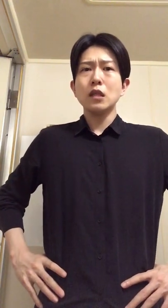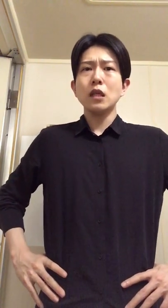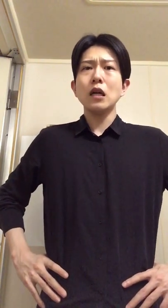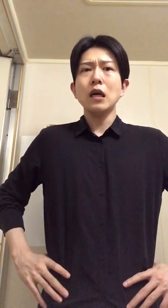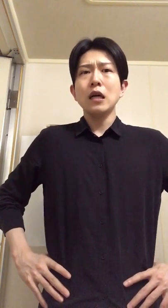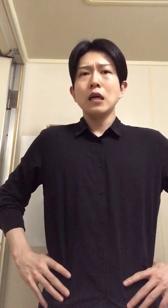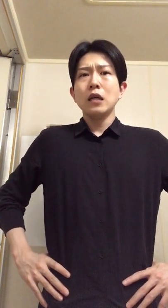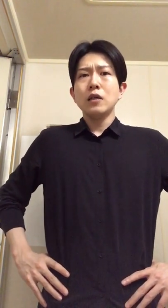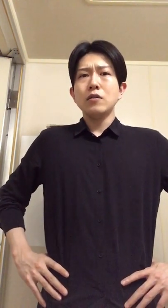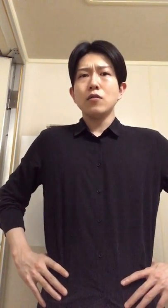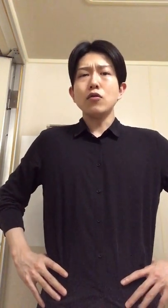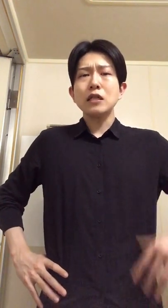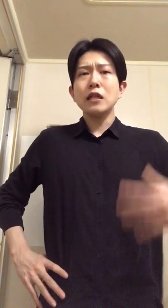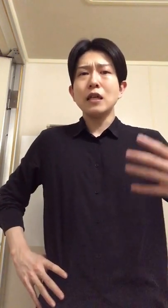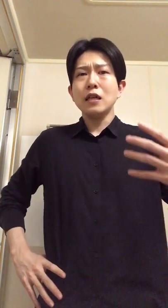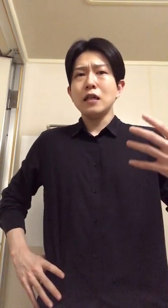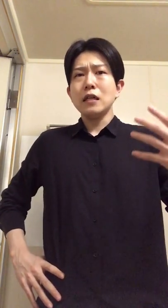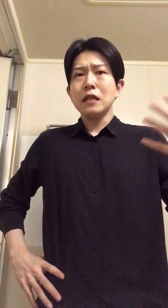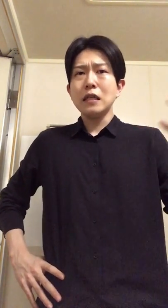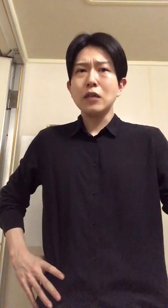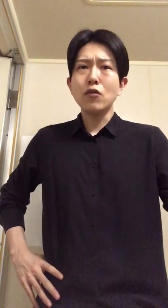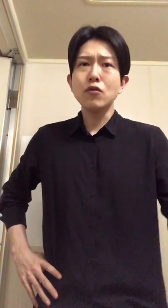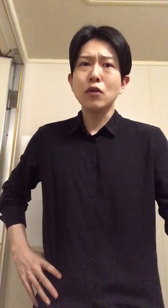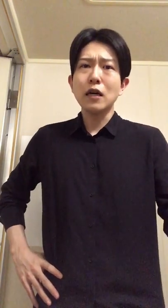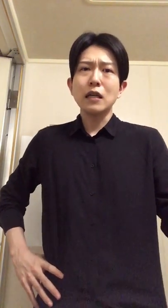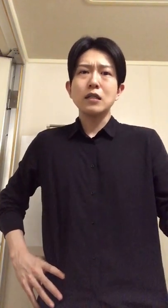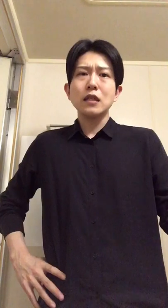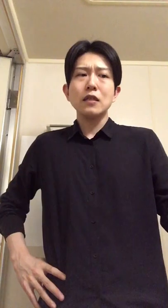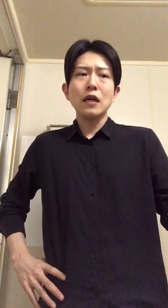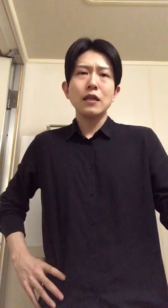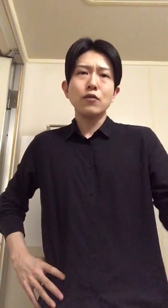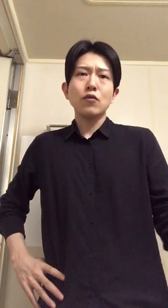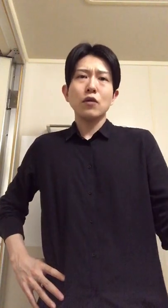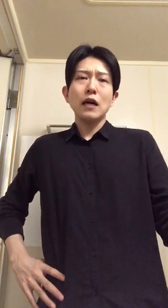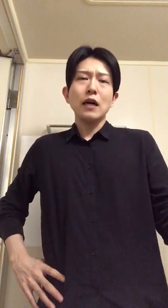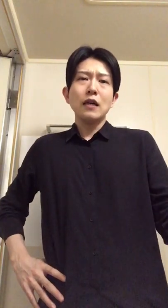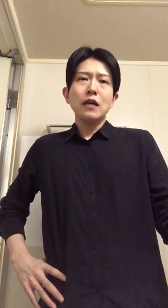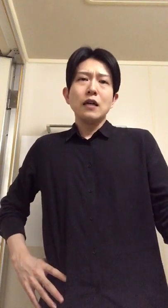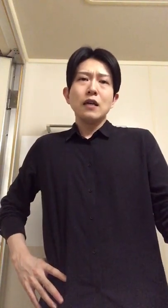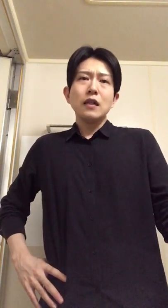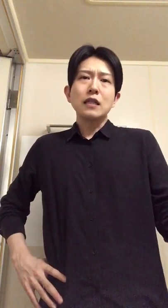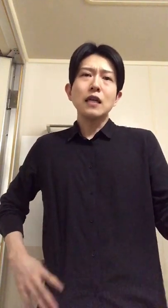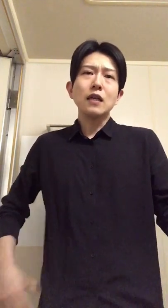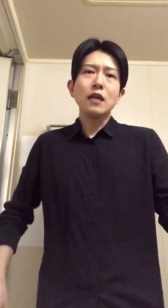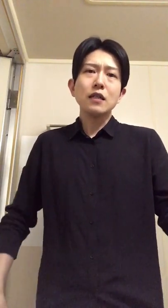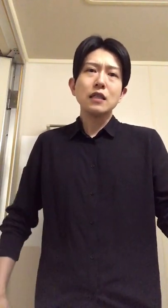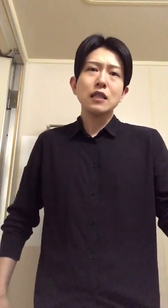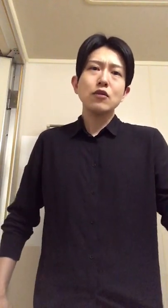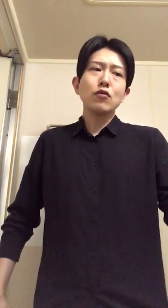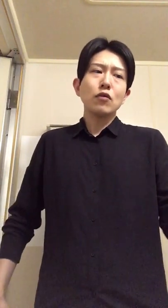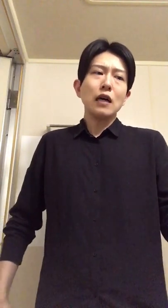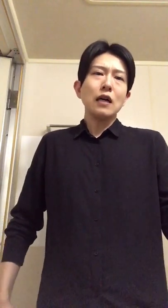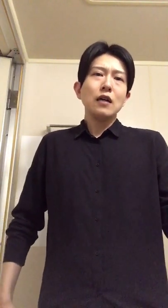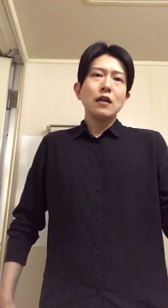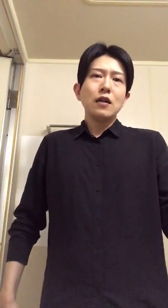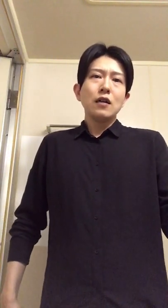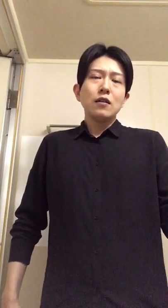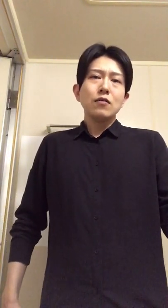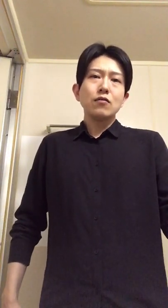だからこっちがね行こうとか助けてあげようとかなんか参加しようとかうん